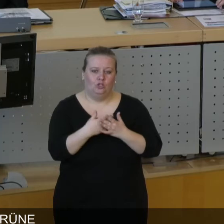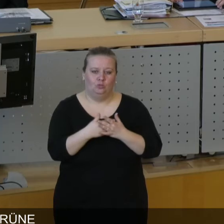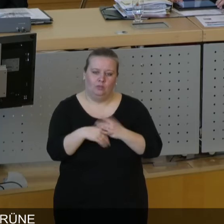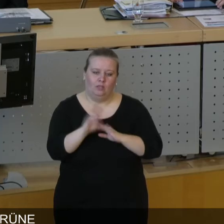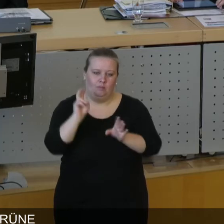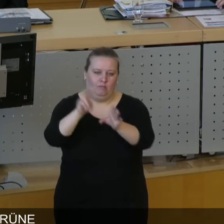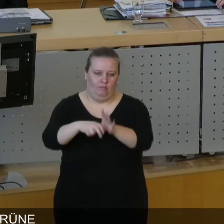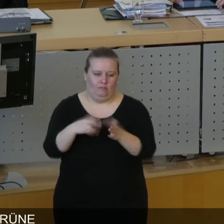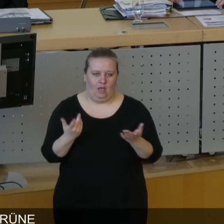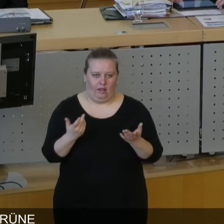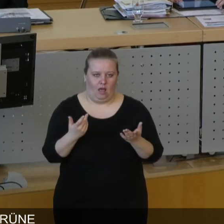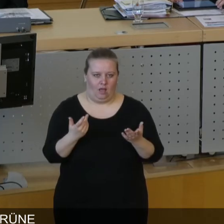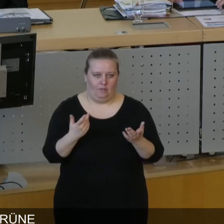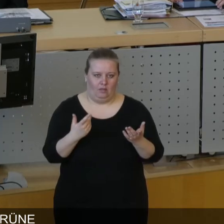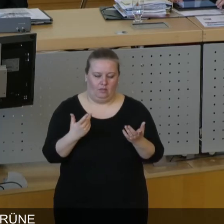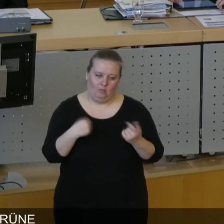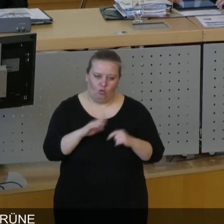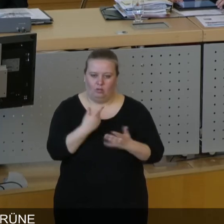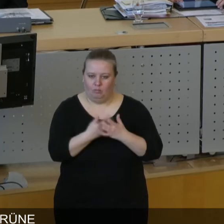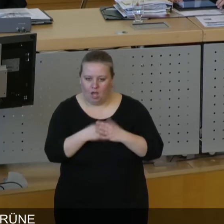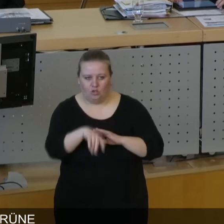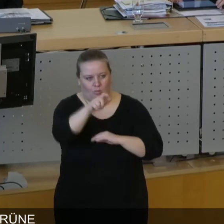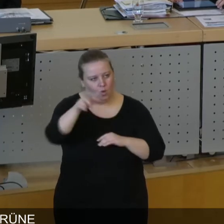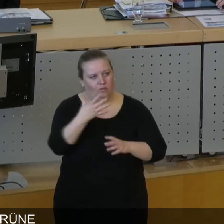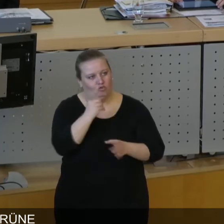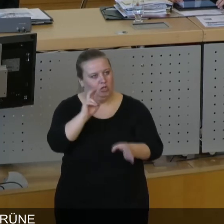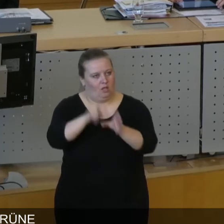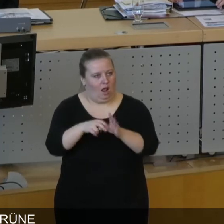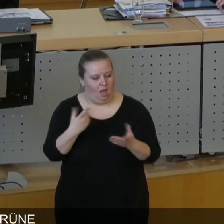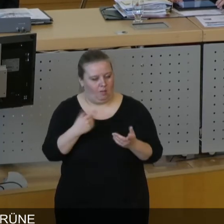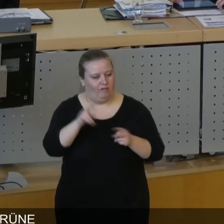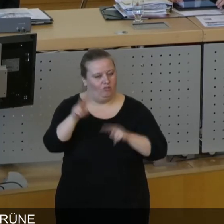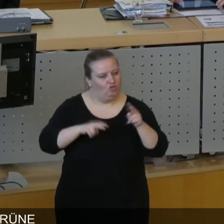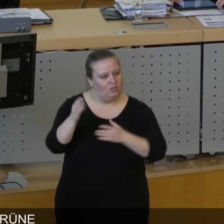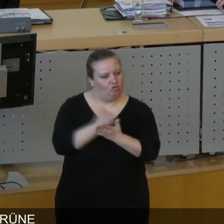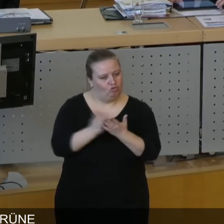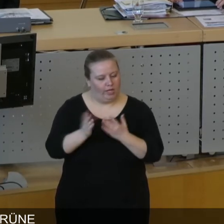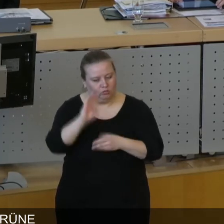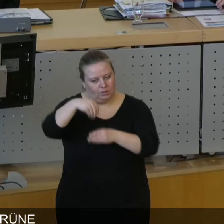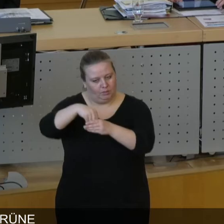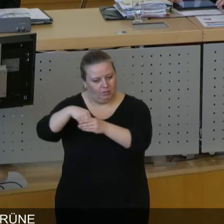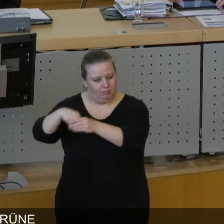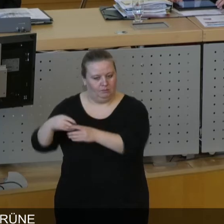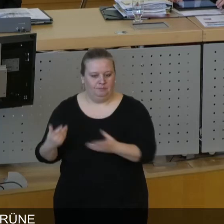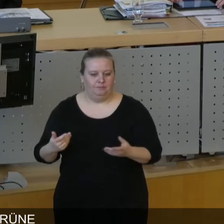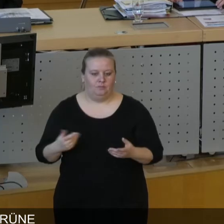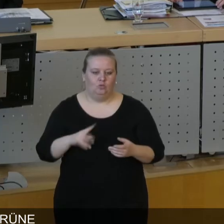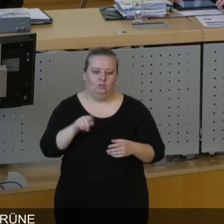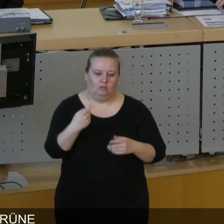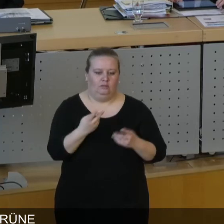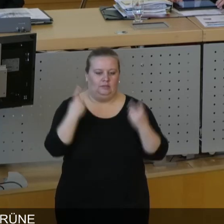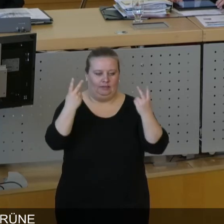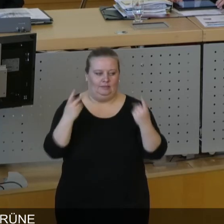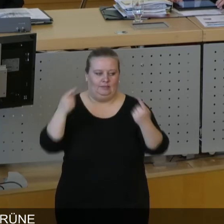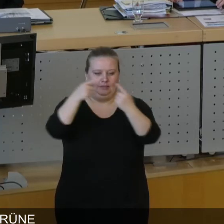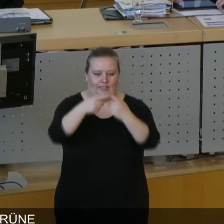Partizipation oder Teilhabe von Bürgerinnen und Bürgern an Entscheidungen der zuständigen Gremien. Und genau darum geht